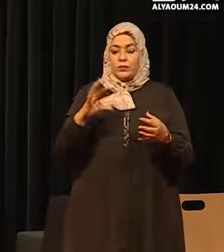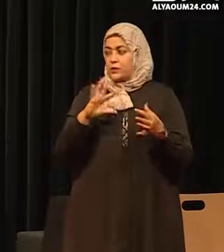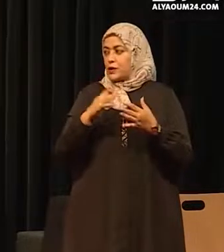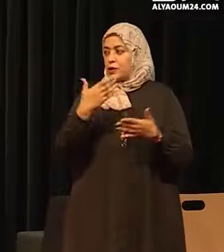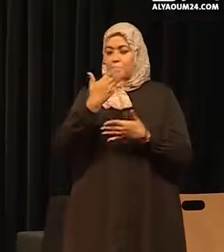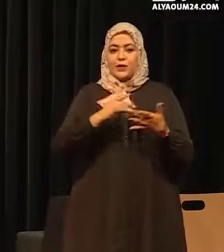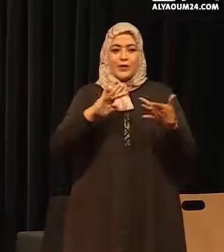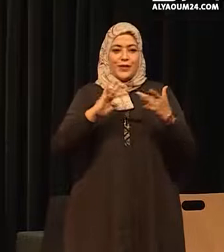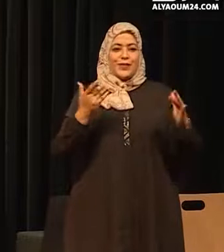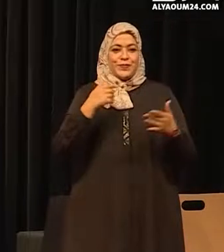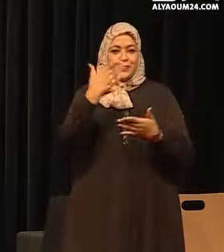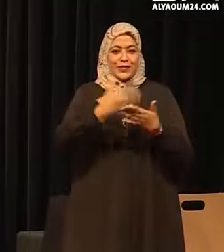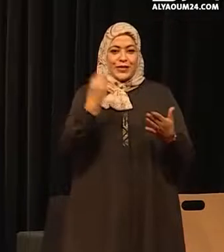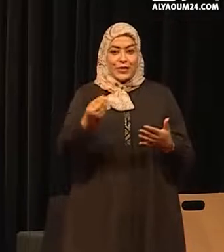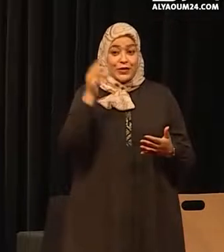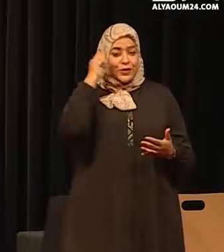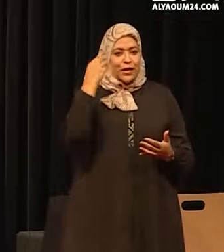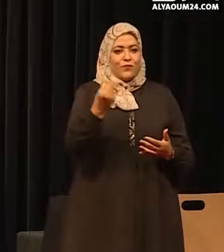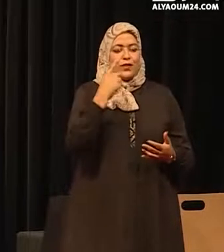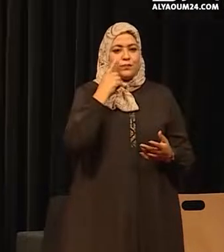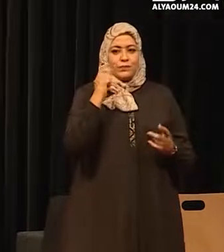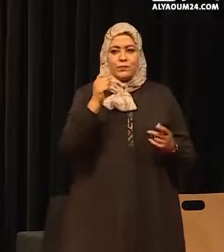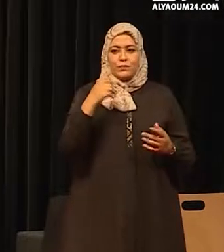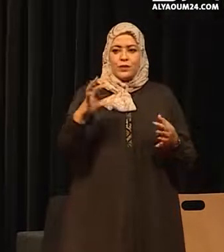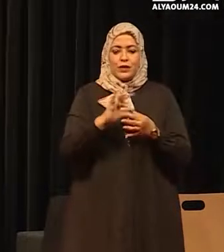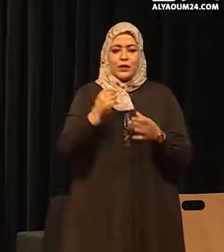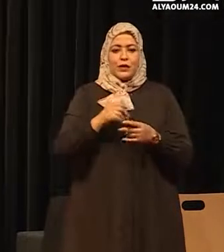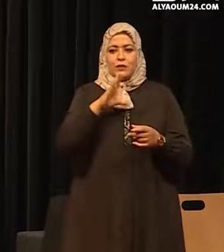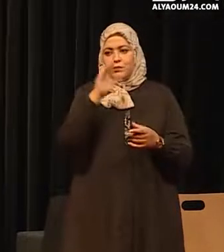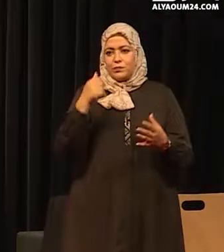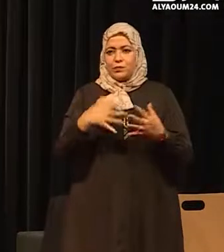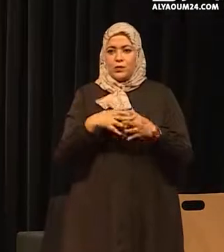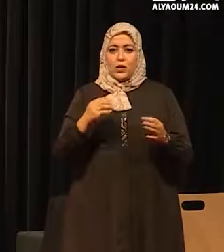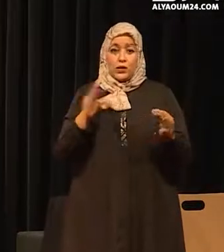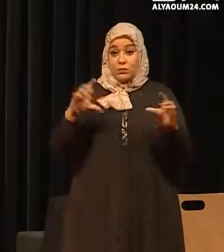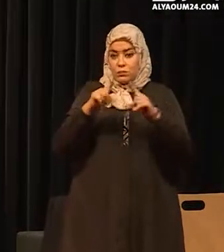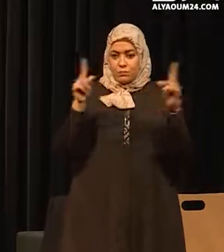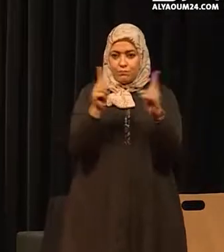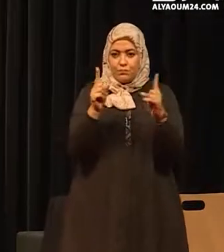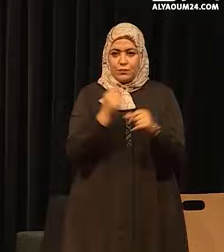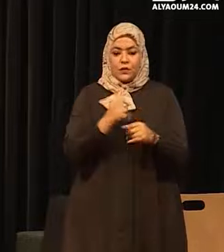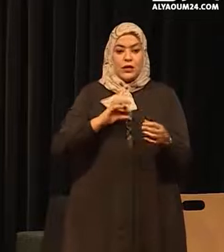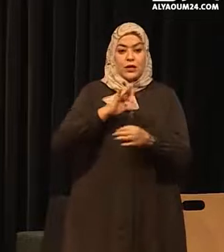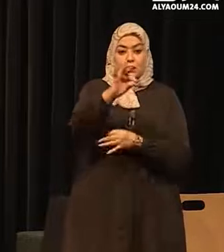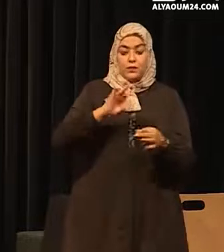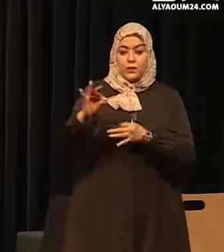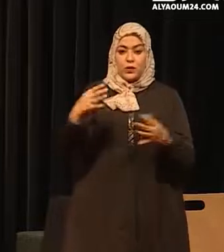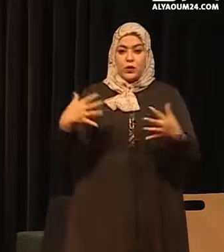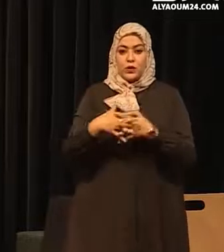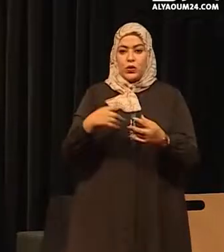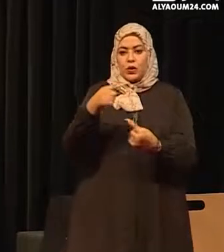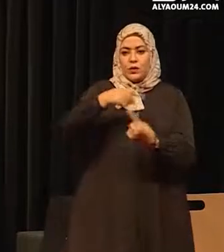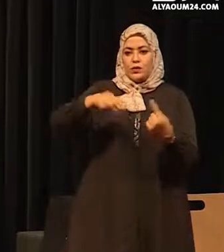ذكاء دياركم أنتم ما ذكاء الإنسان سوشيال رجناليشن إذن في إطار هذه الاستراتيجية جسم